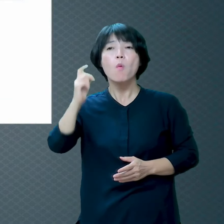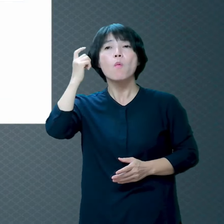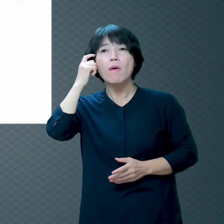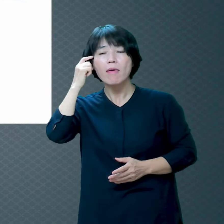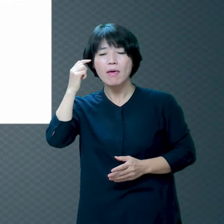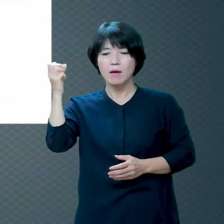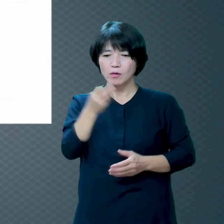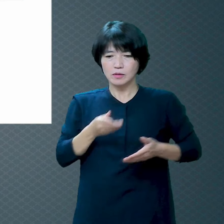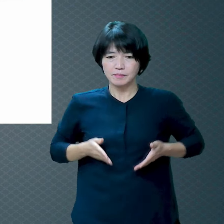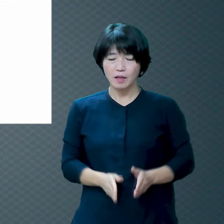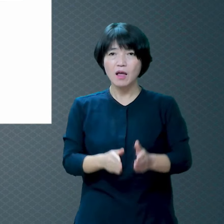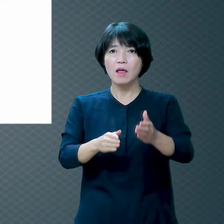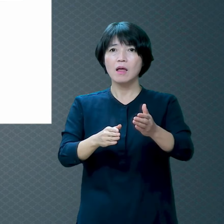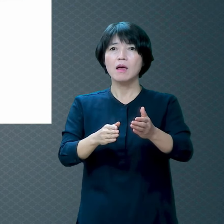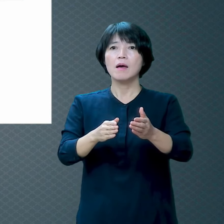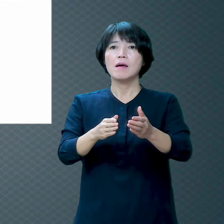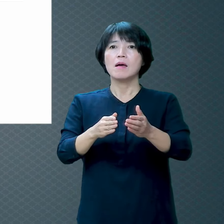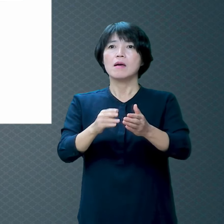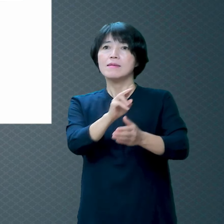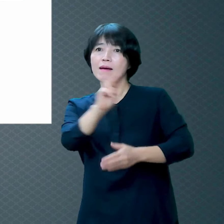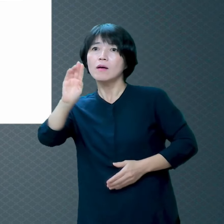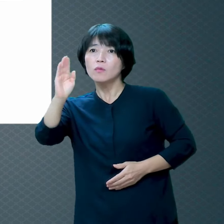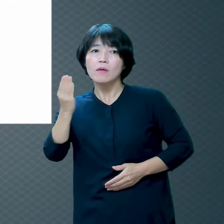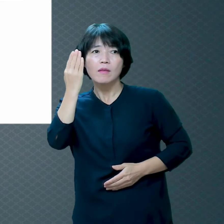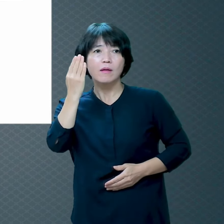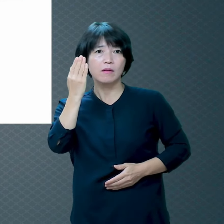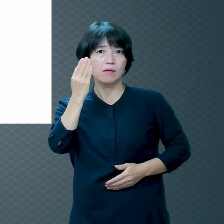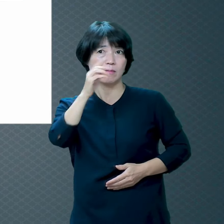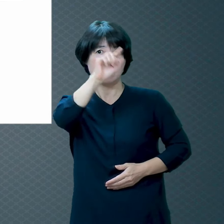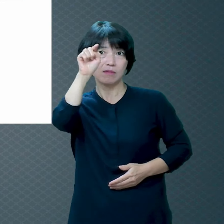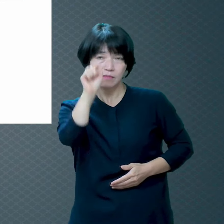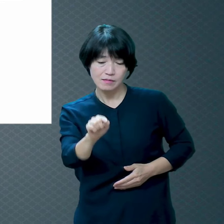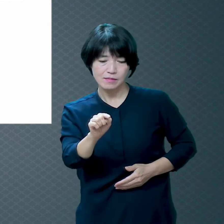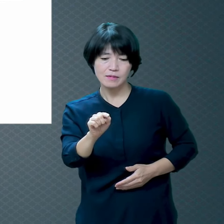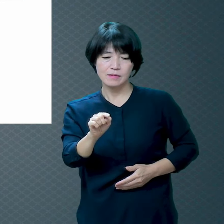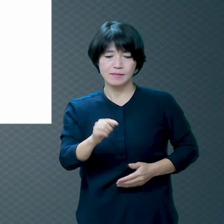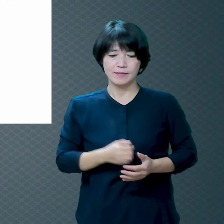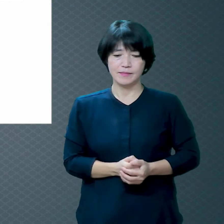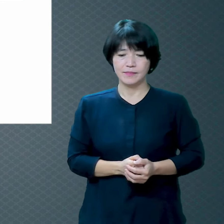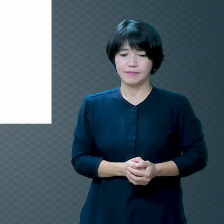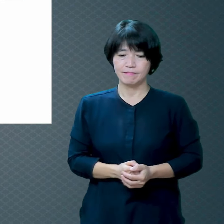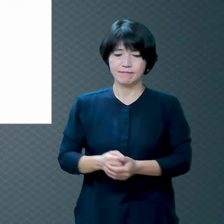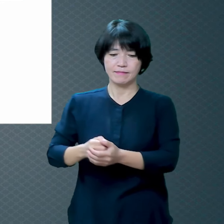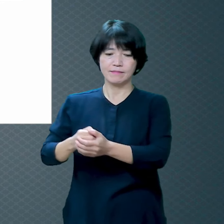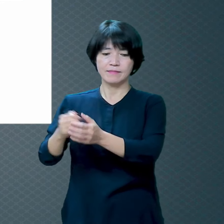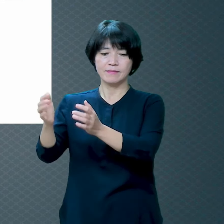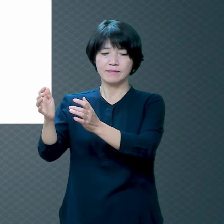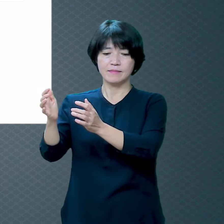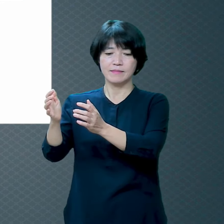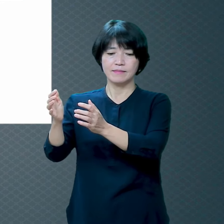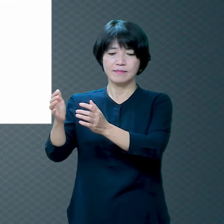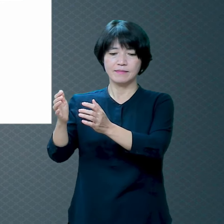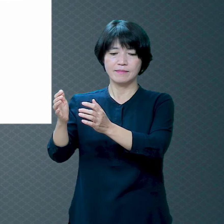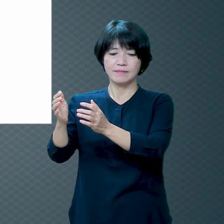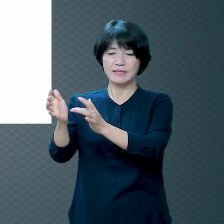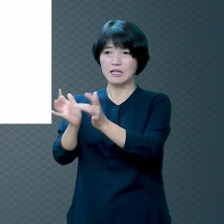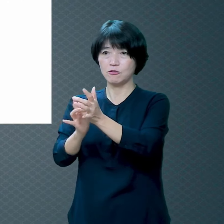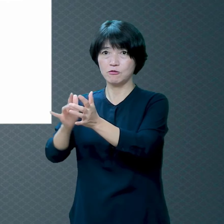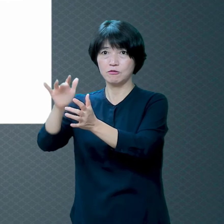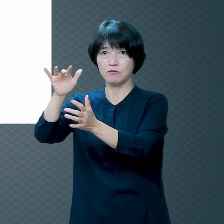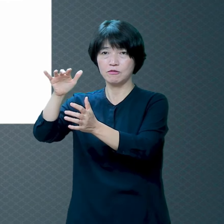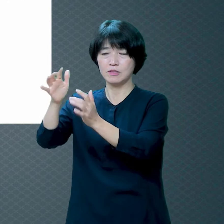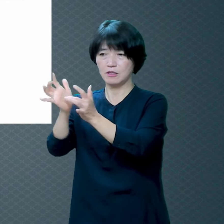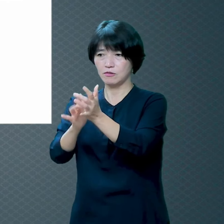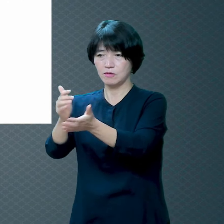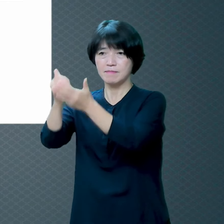니고데모라는 사람이 예수님을 찾아왔어요 그런데 이 사람은 종교